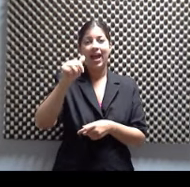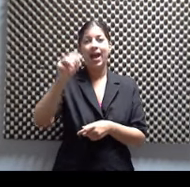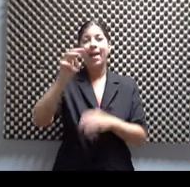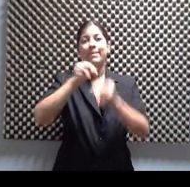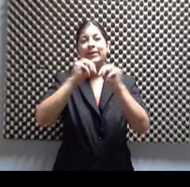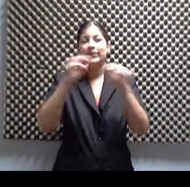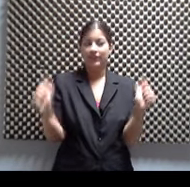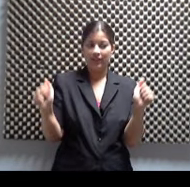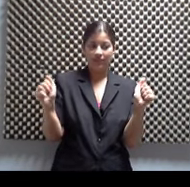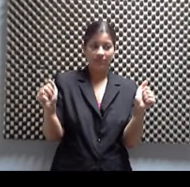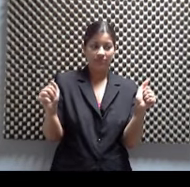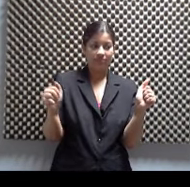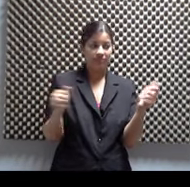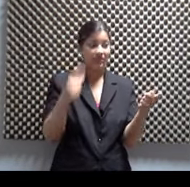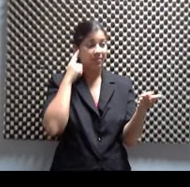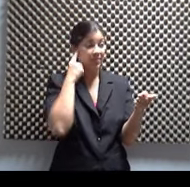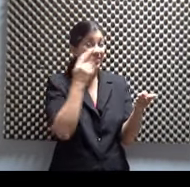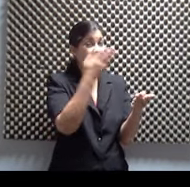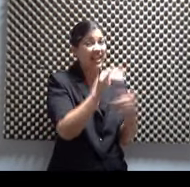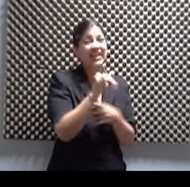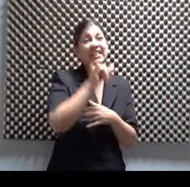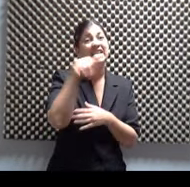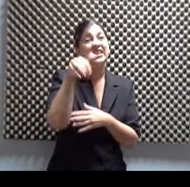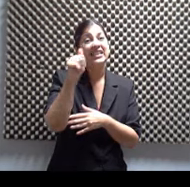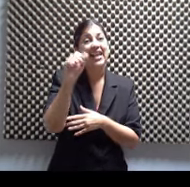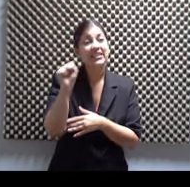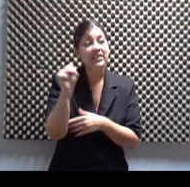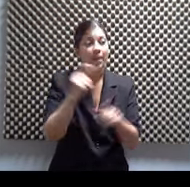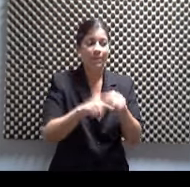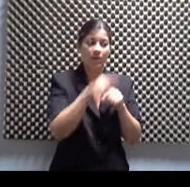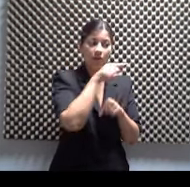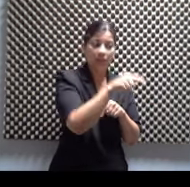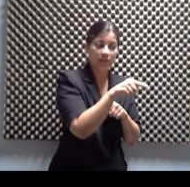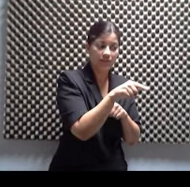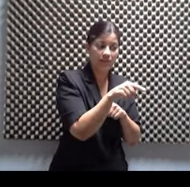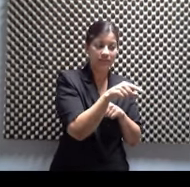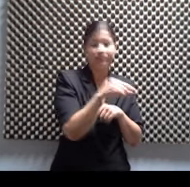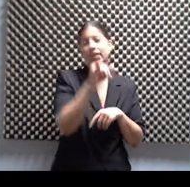asocia Furito con el jazz. Ajá. Pero este trabajo es en salsa.